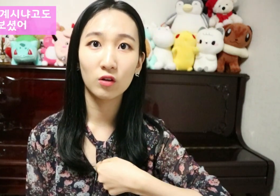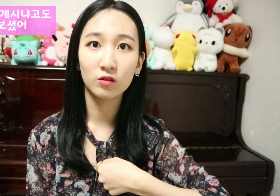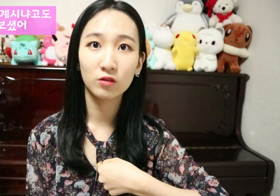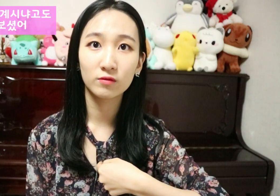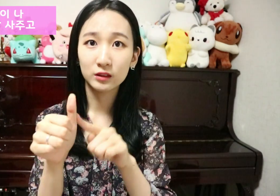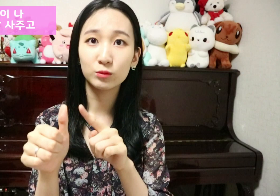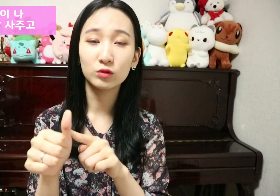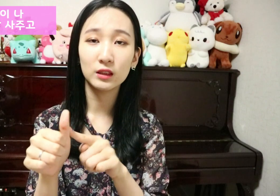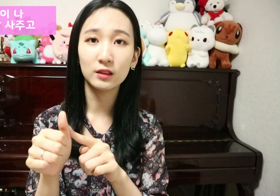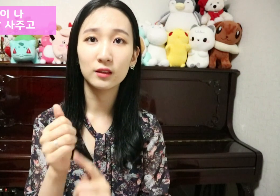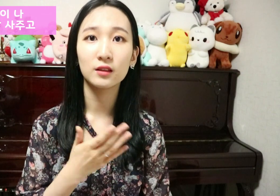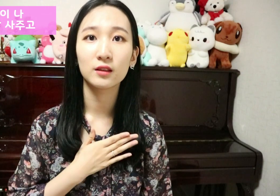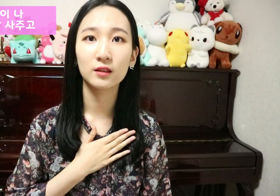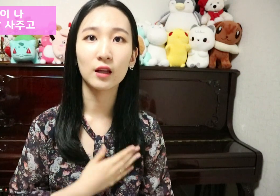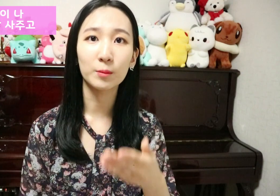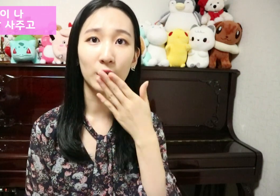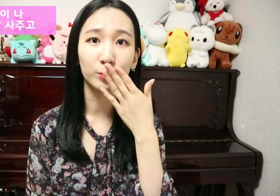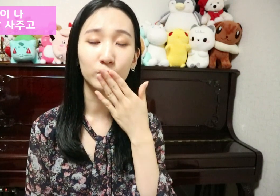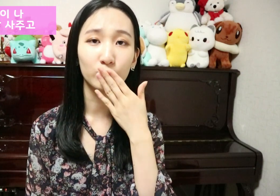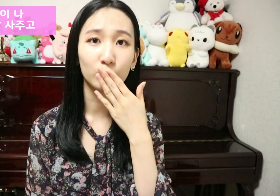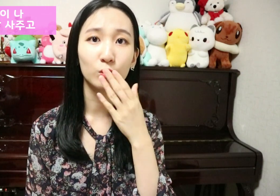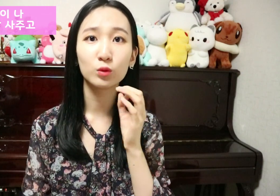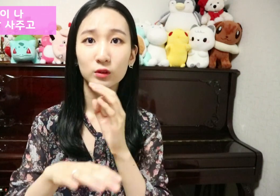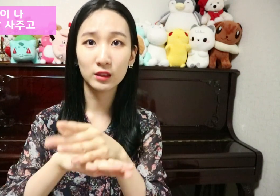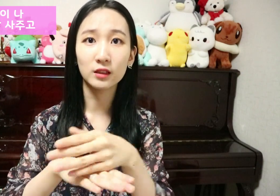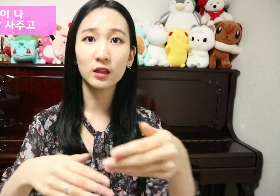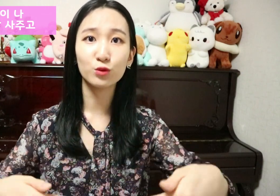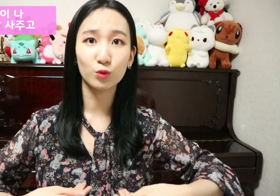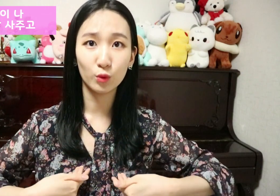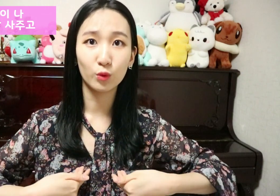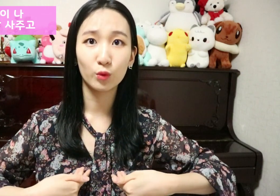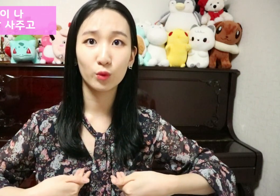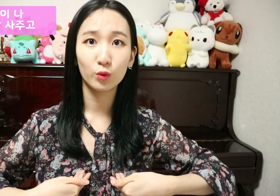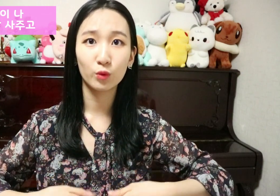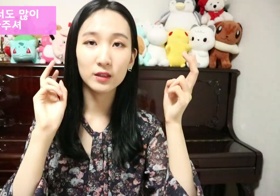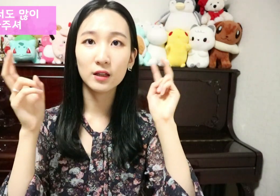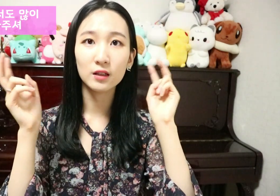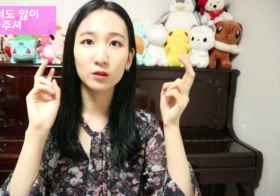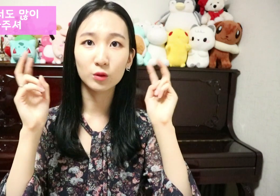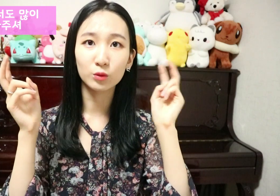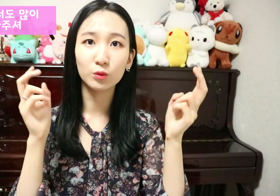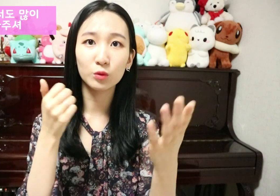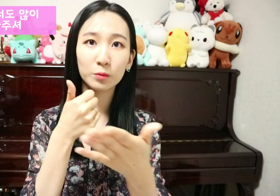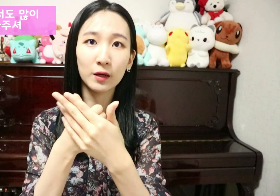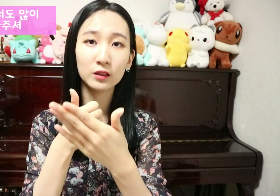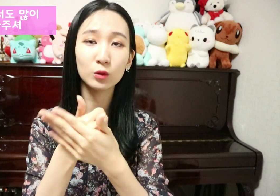그분이 나 밥도 잘 사주고 회사에서도 많이